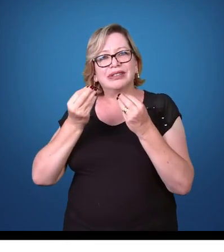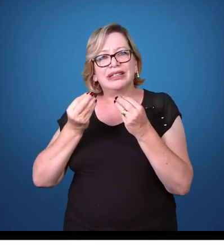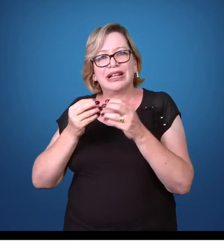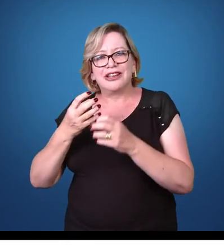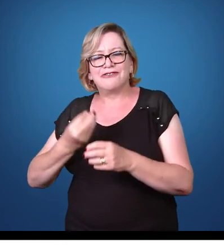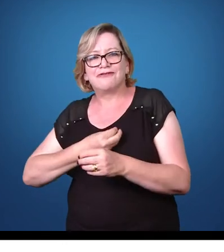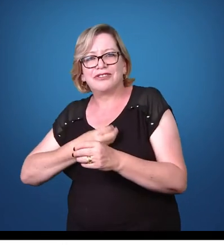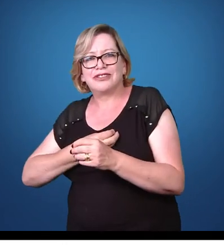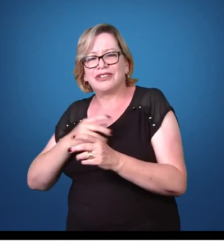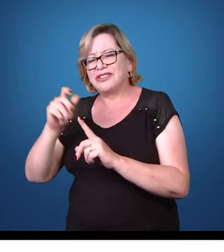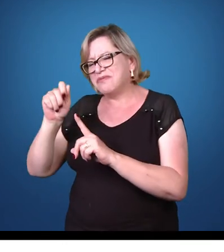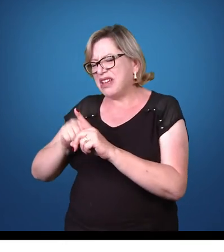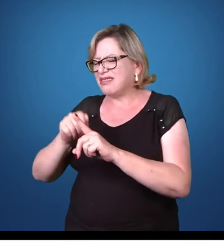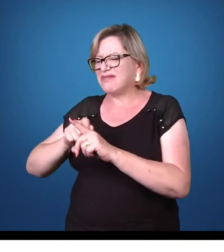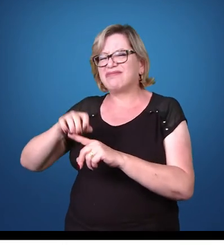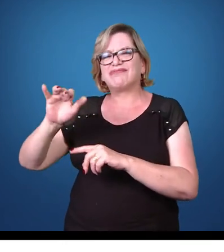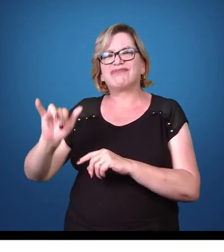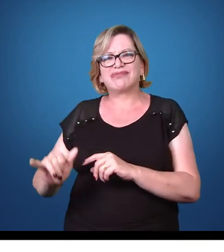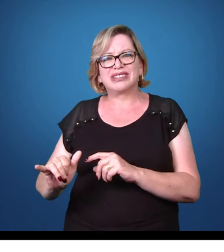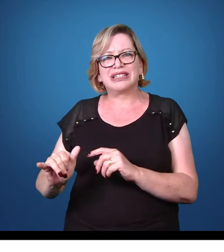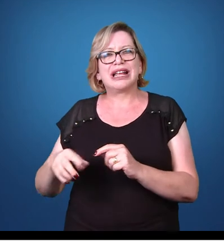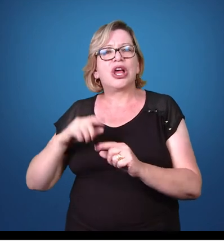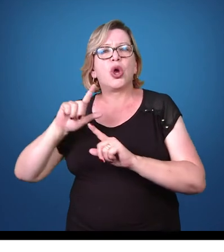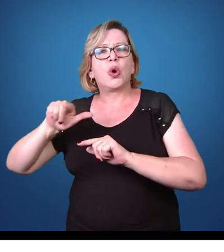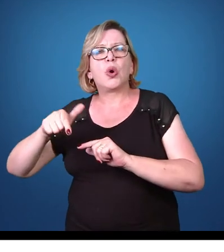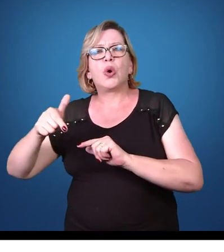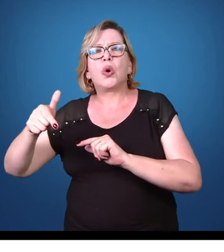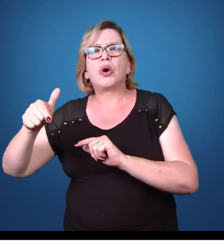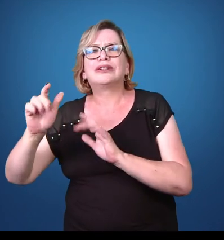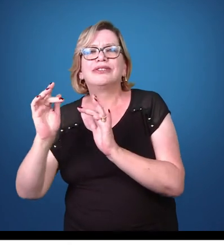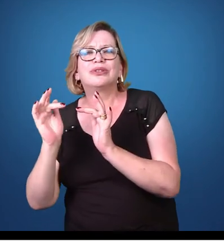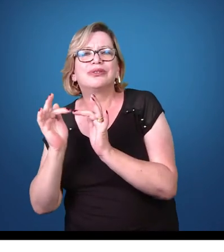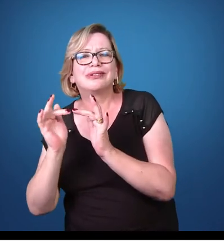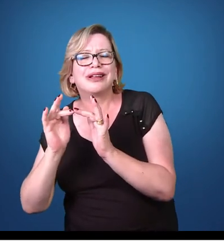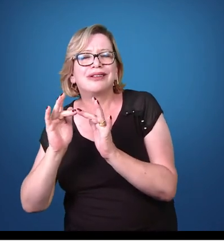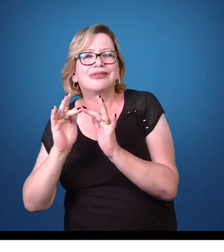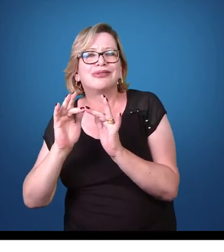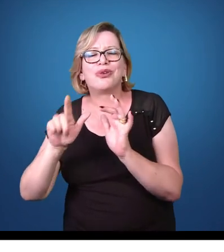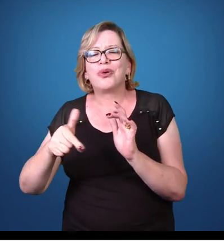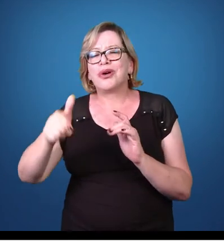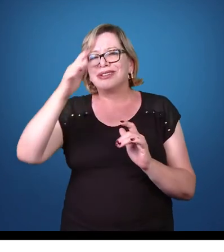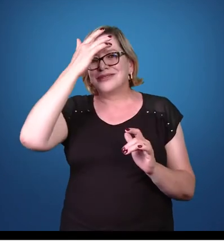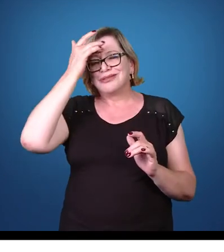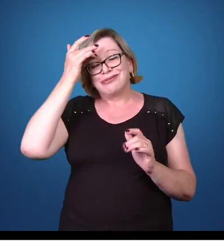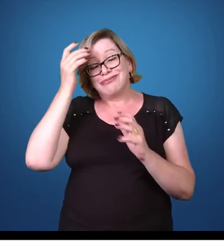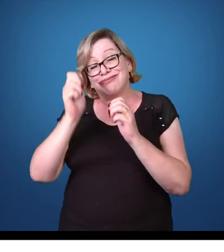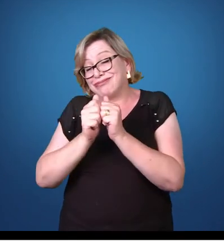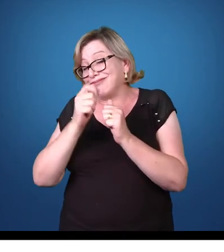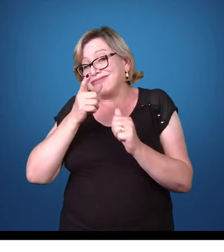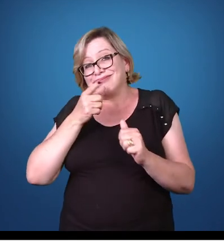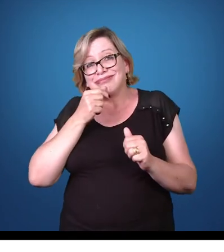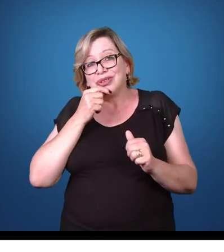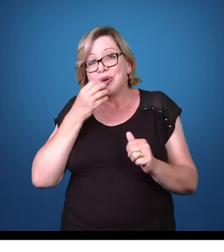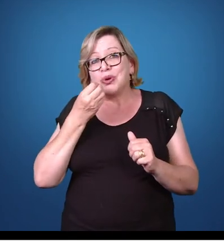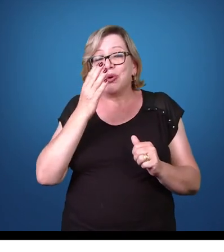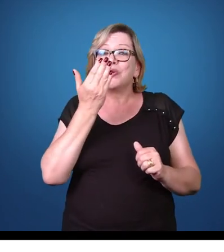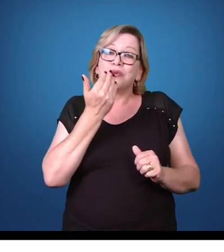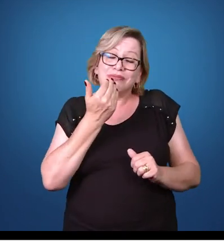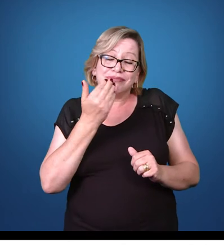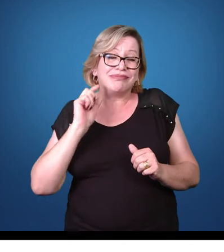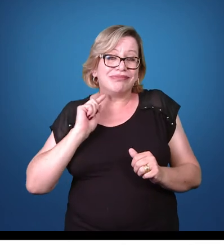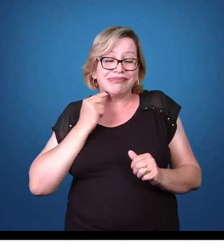sobrevivendo por alguns meses no ambiente, até entrar em contato com um novo hospedeiro, pela ingestão de água e alimentos contaminados.